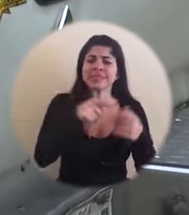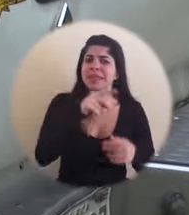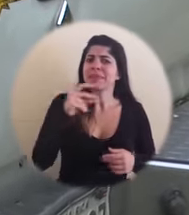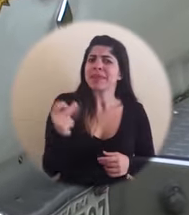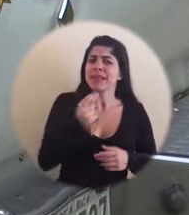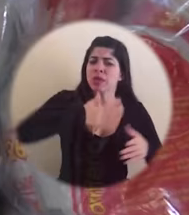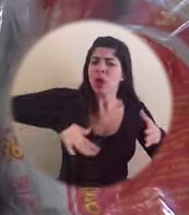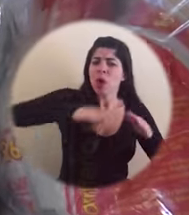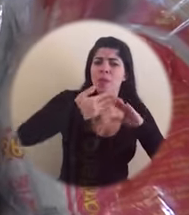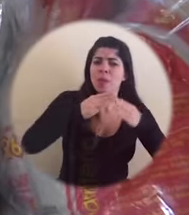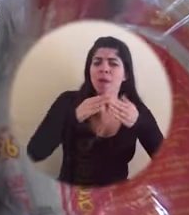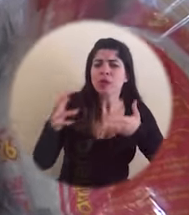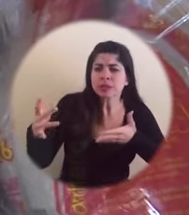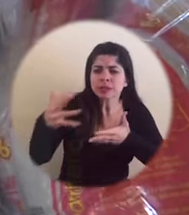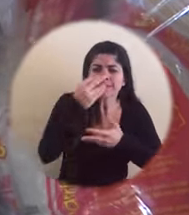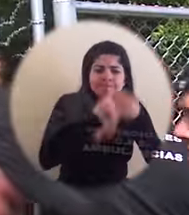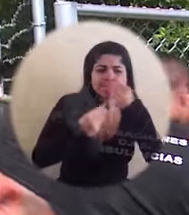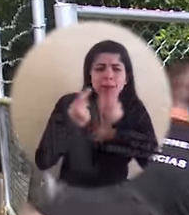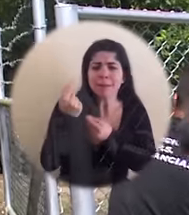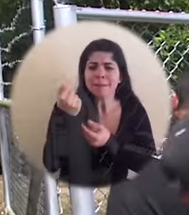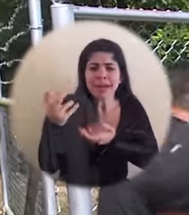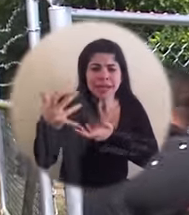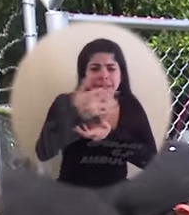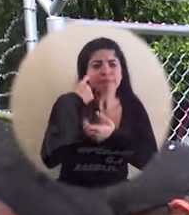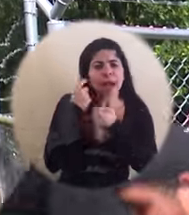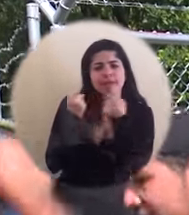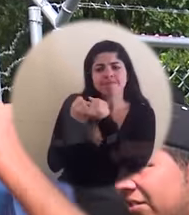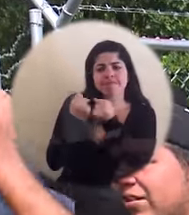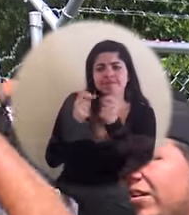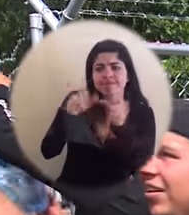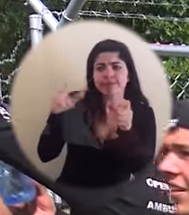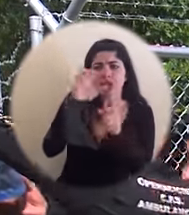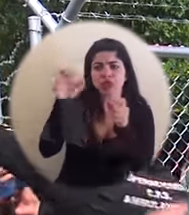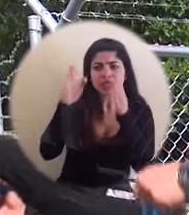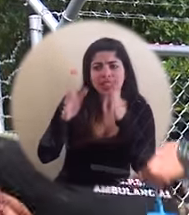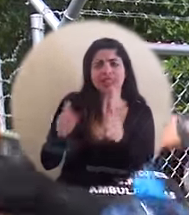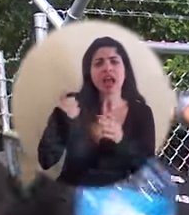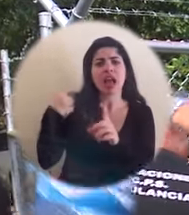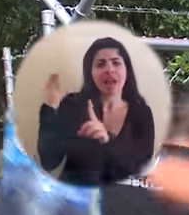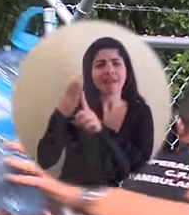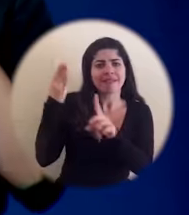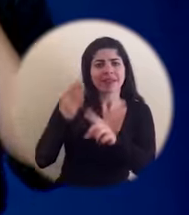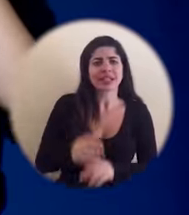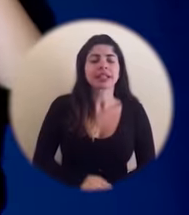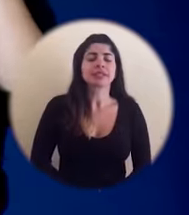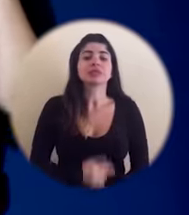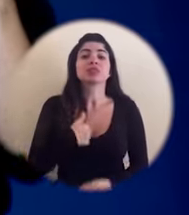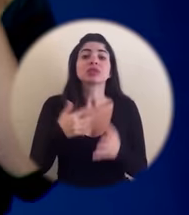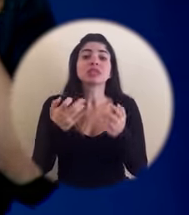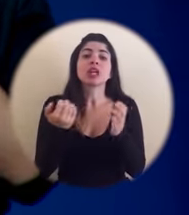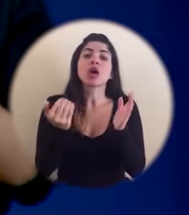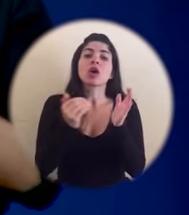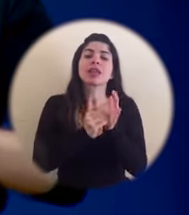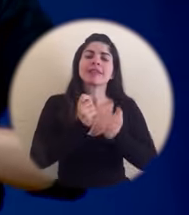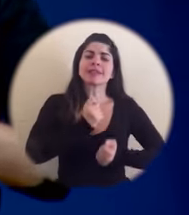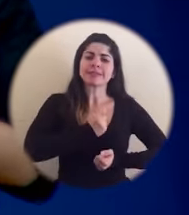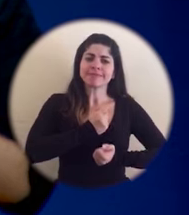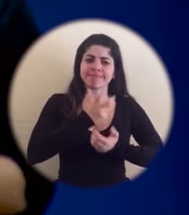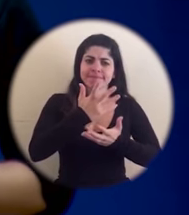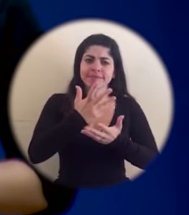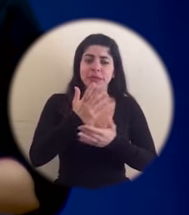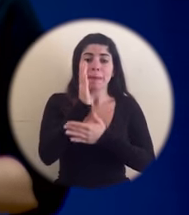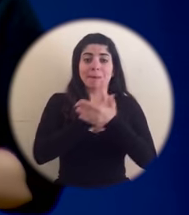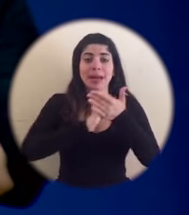inmediato se puso a recolectar alimentos y dineros para los compatriotas afectados. Quiero nuevamente expresar